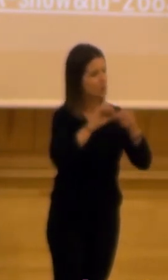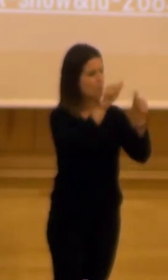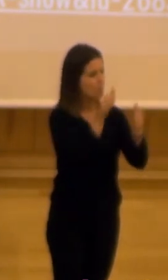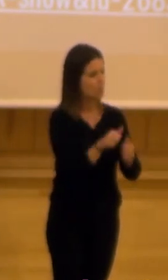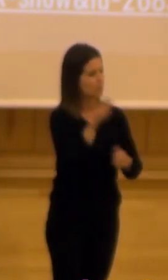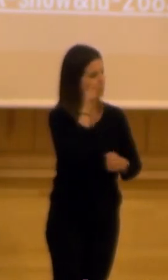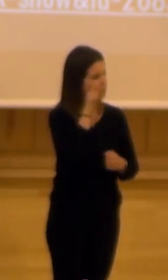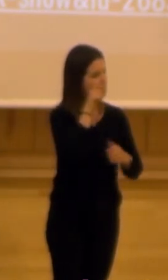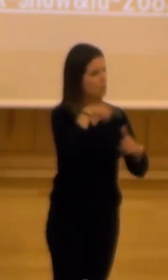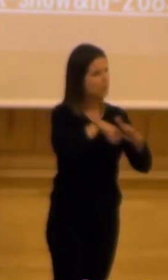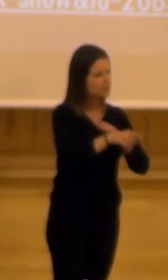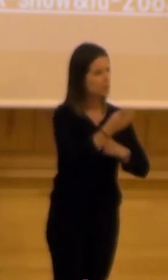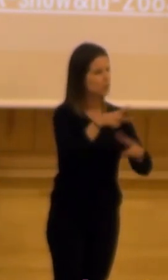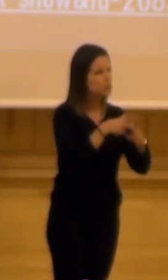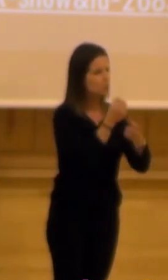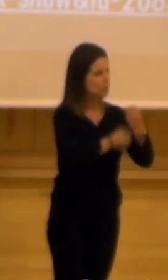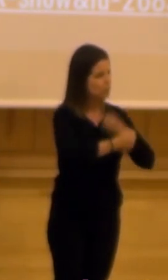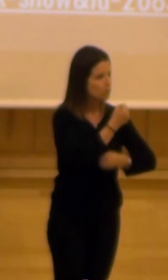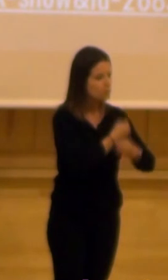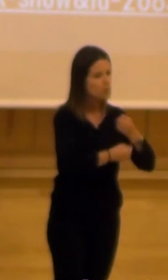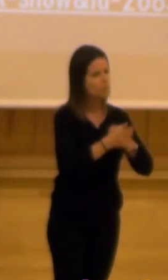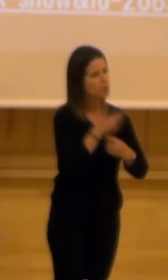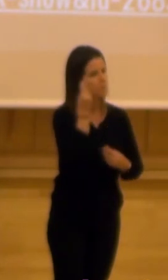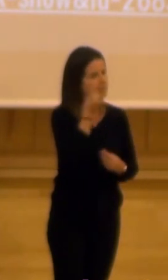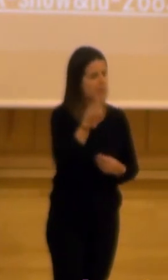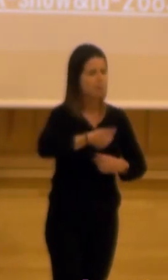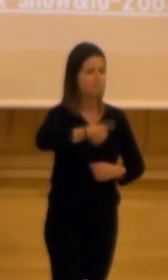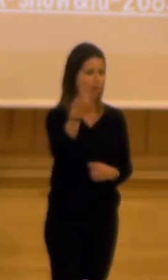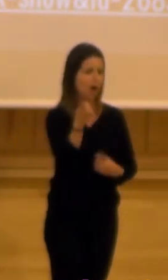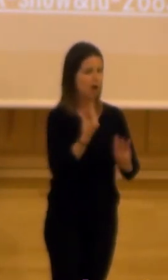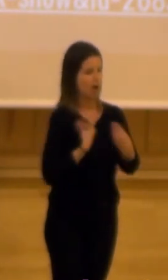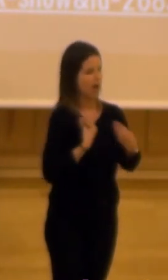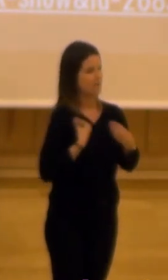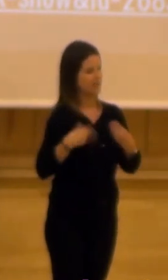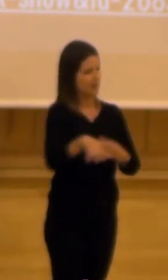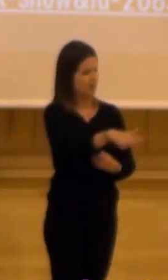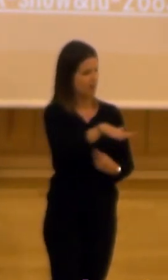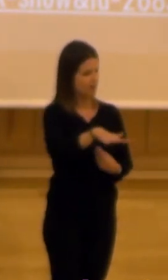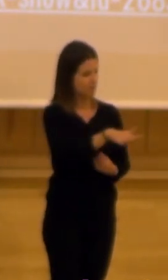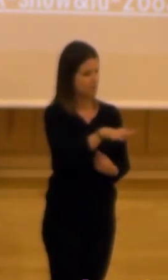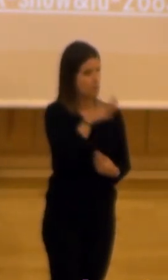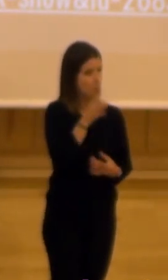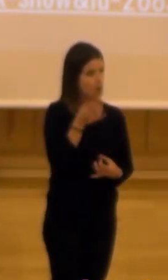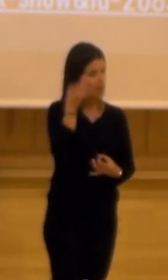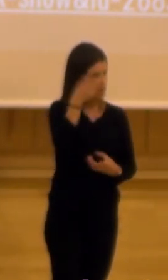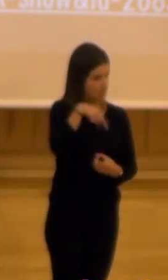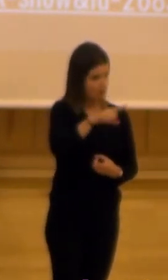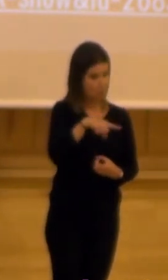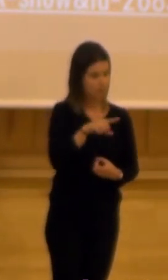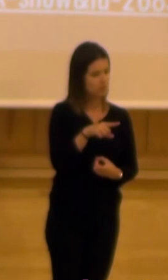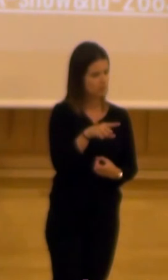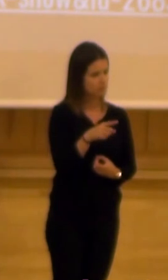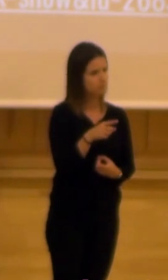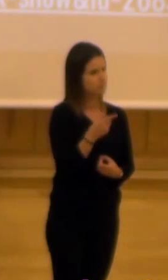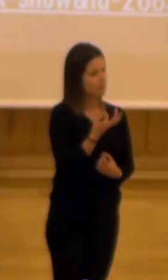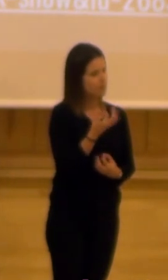turismo vinculado al desarrollo socioeconómico pero pensamos sobre todo en la habitabilidad de esos espacios porque la idea nuestra Esteban